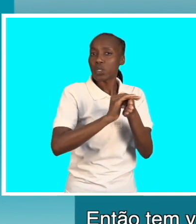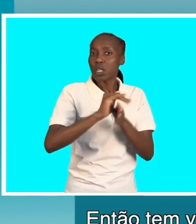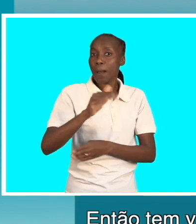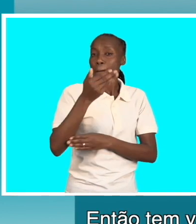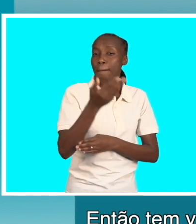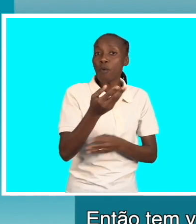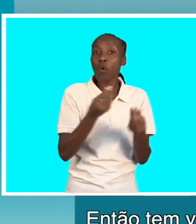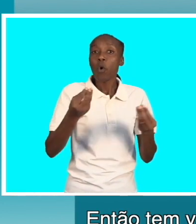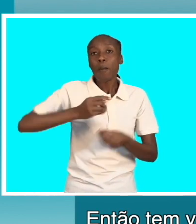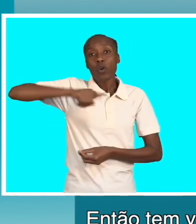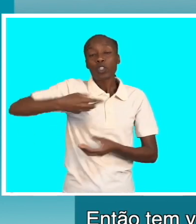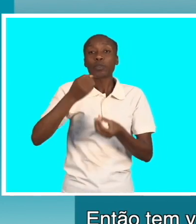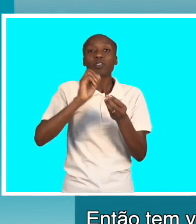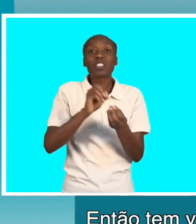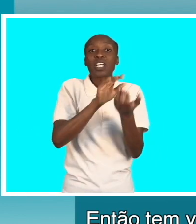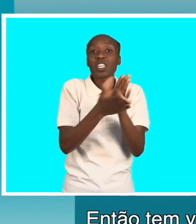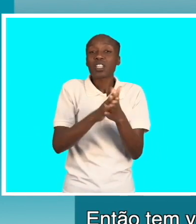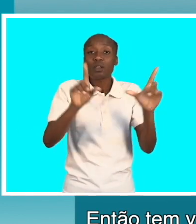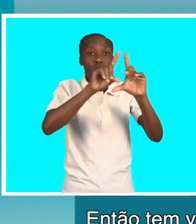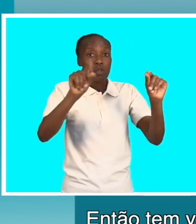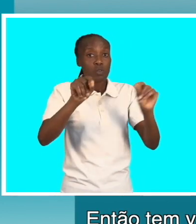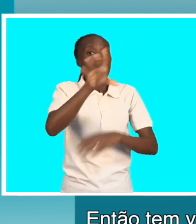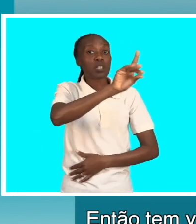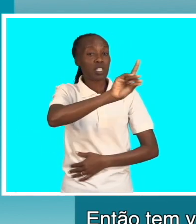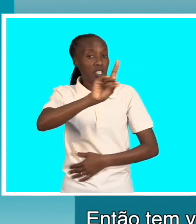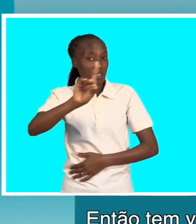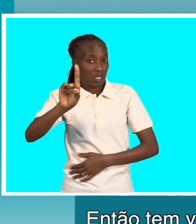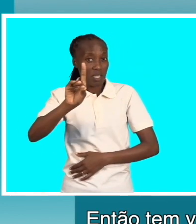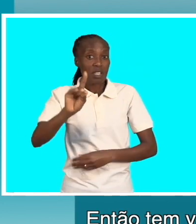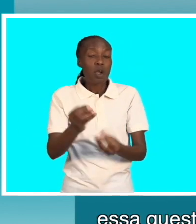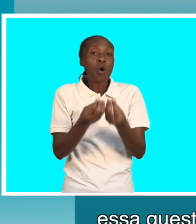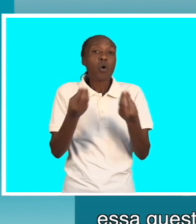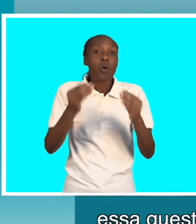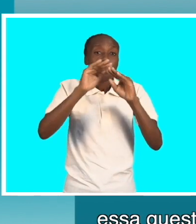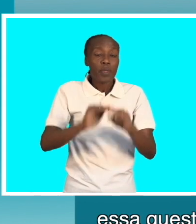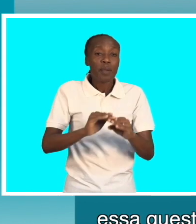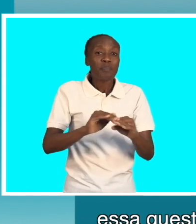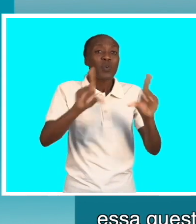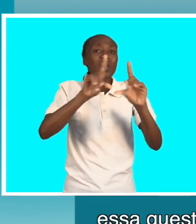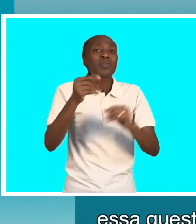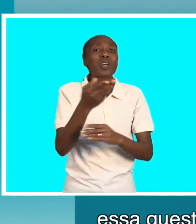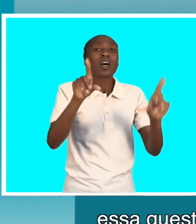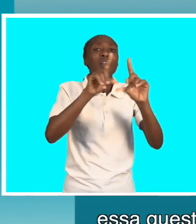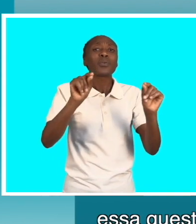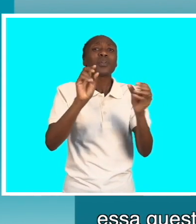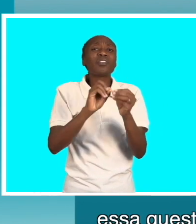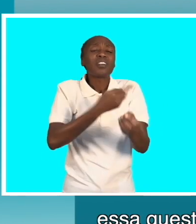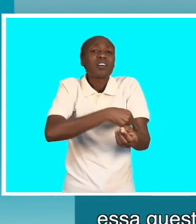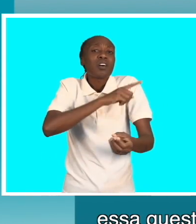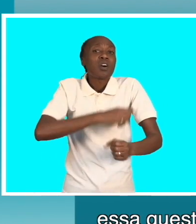usando para essa questão de como a gente pode tratar essa questão de pessoas com deficiência e quando eu estou